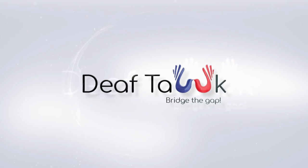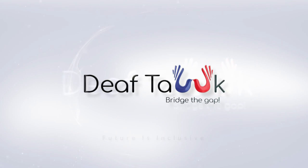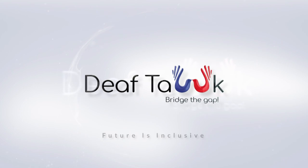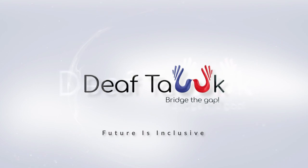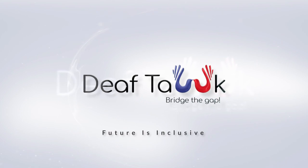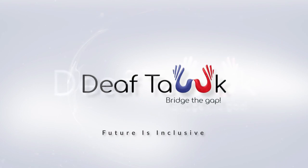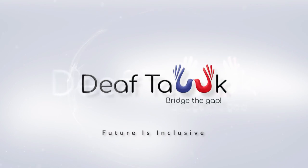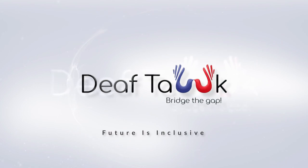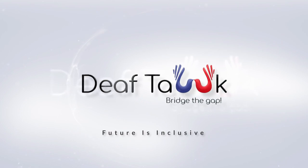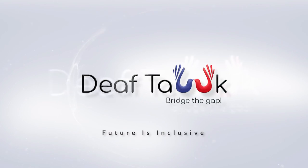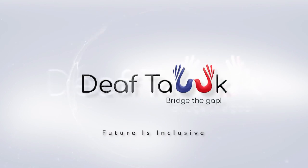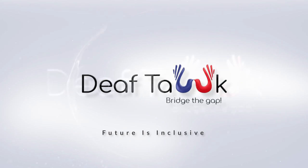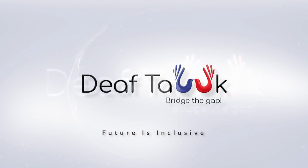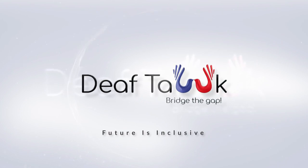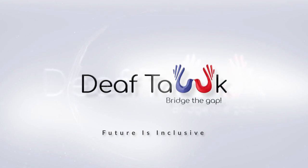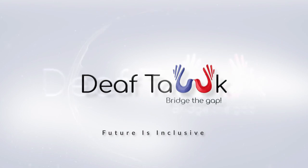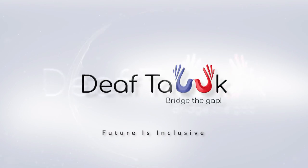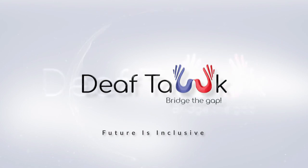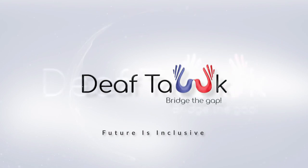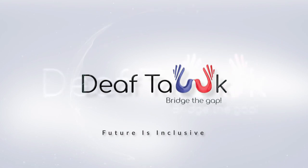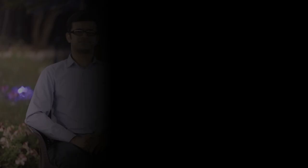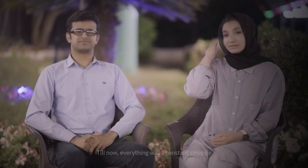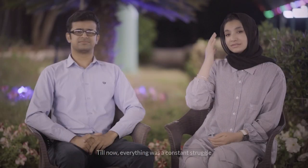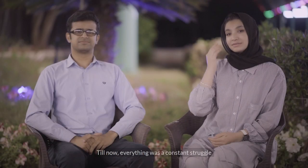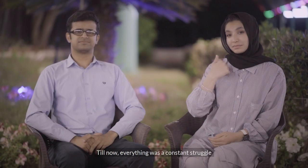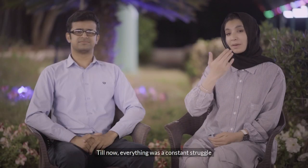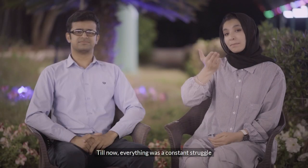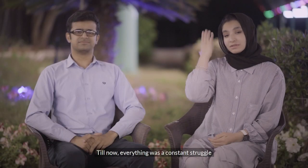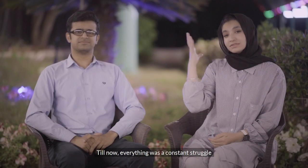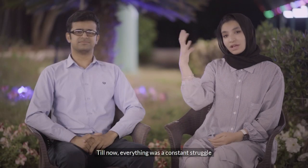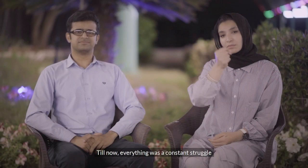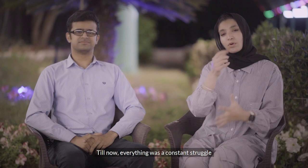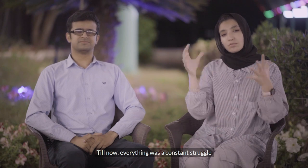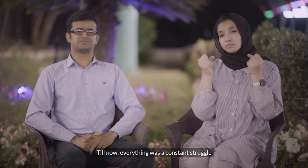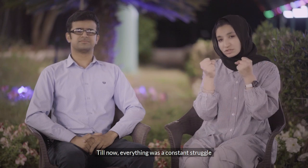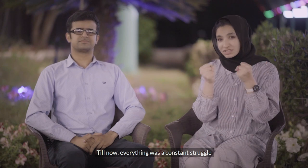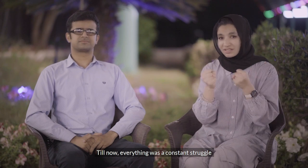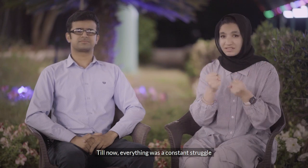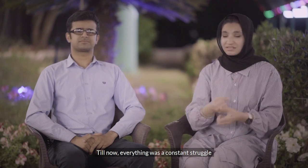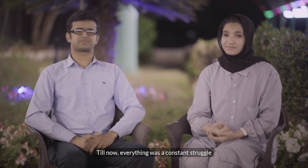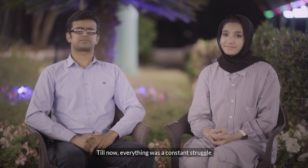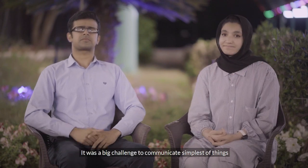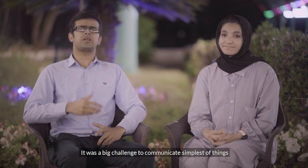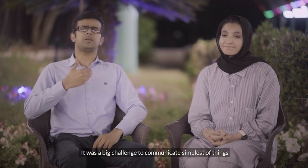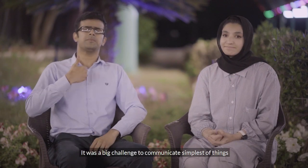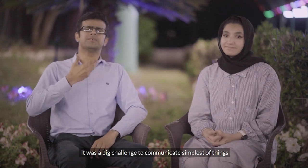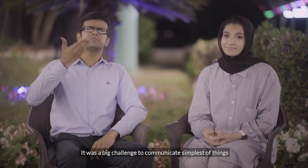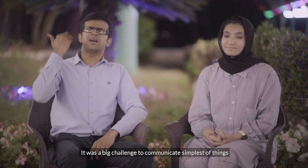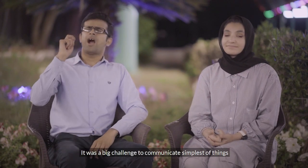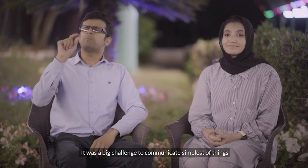فیوچر از انکلوسیف کل تک تھا میرے لیے سب کچھ بہت مشکل ایک آسان سی بات